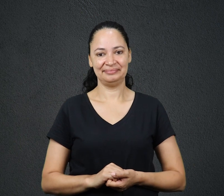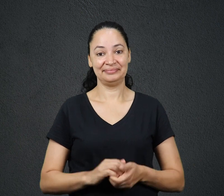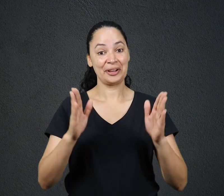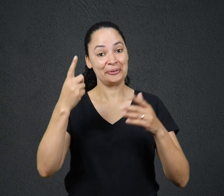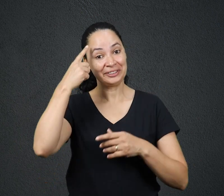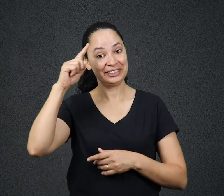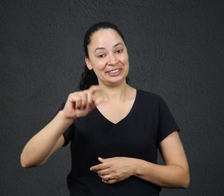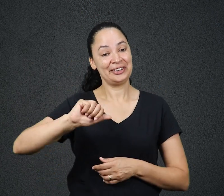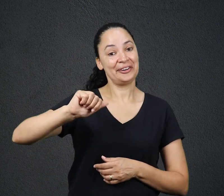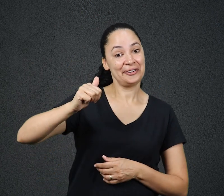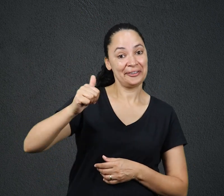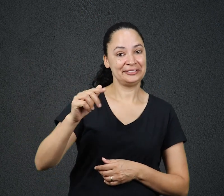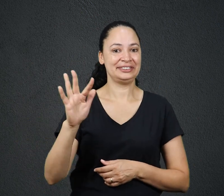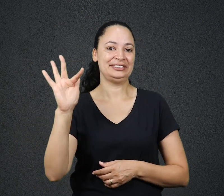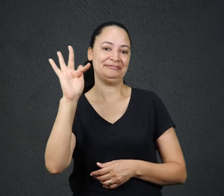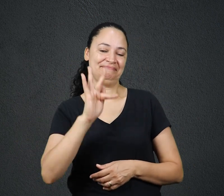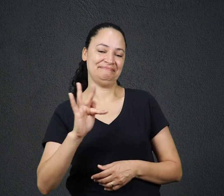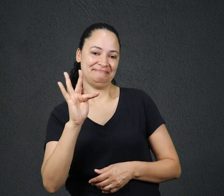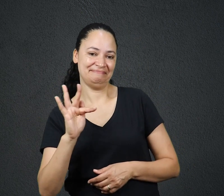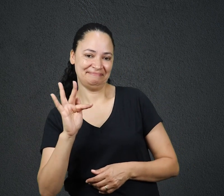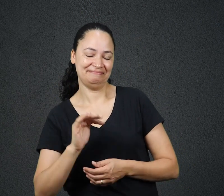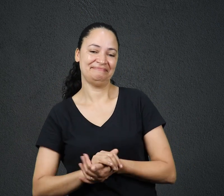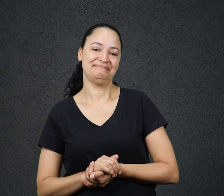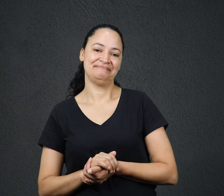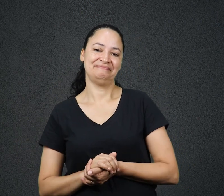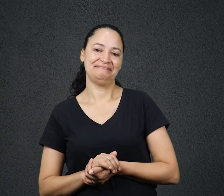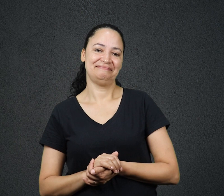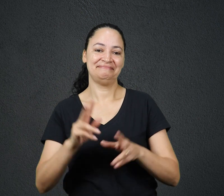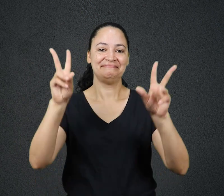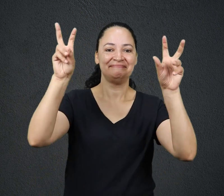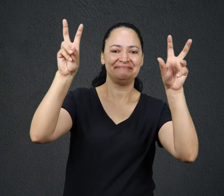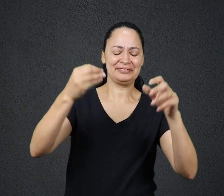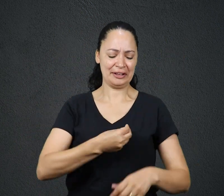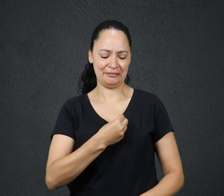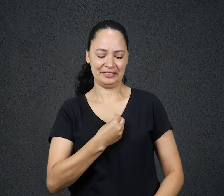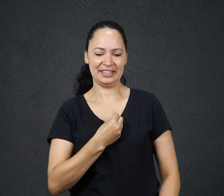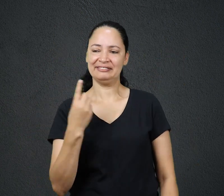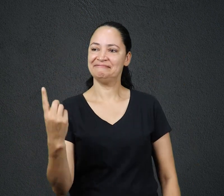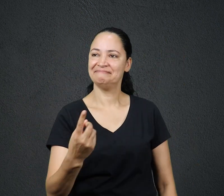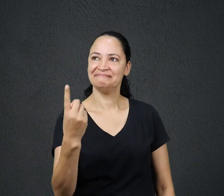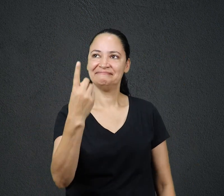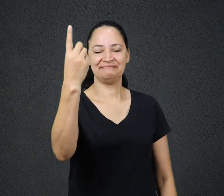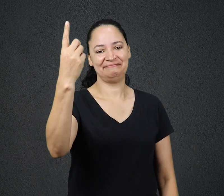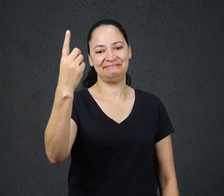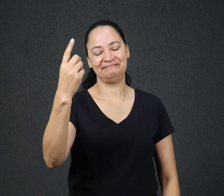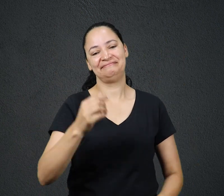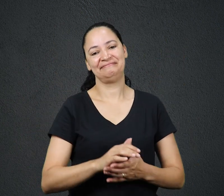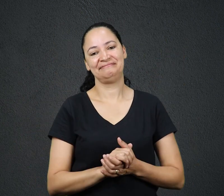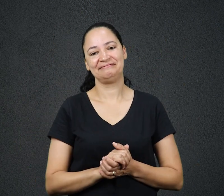Hoje é 11 de fevereiro Título de hoje, Vida Eterna Leitura bíblica em Filipenses capítulo